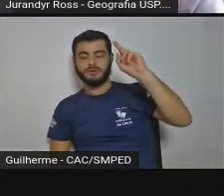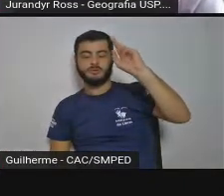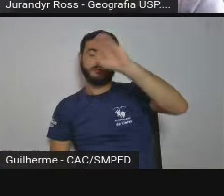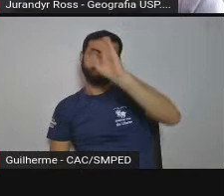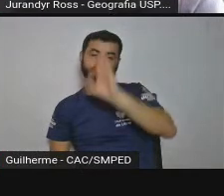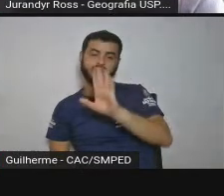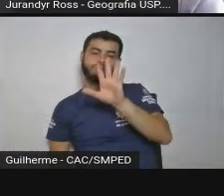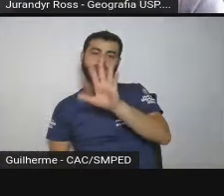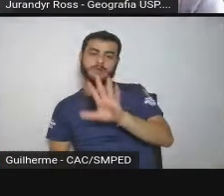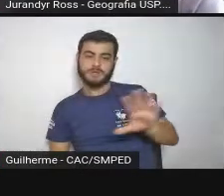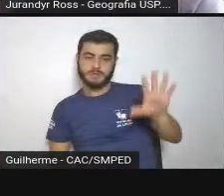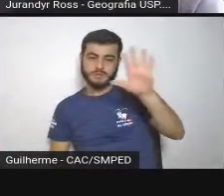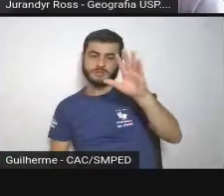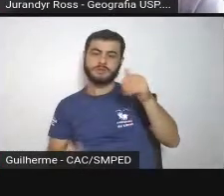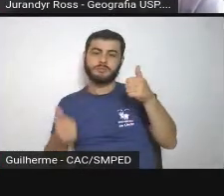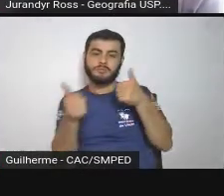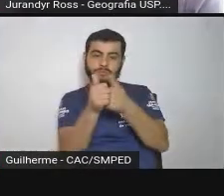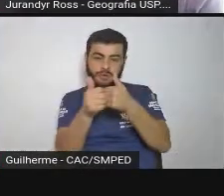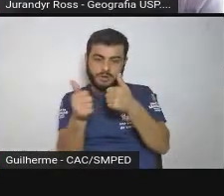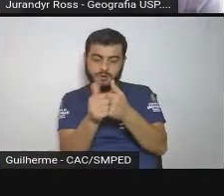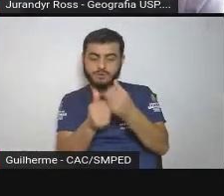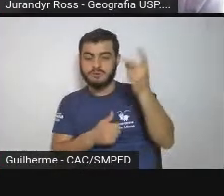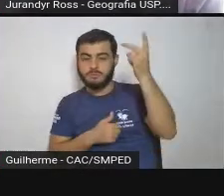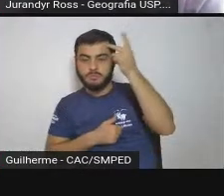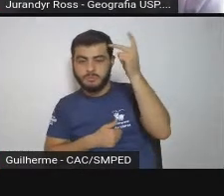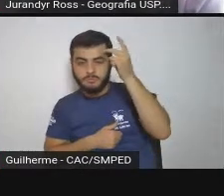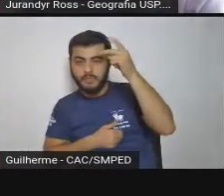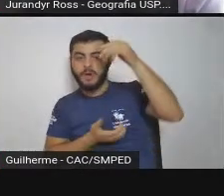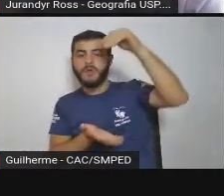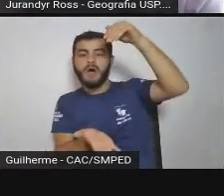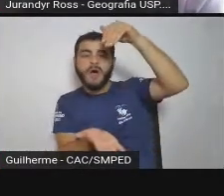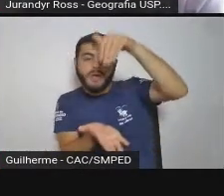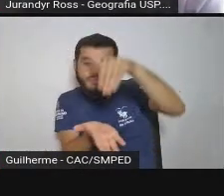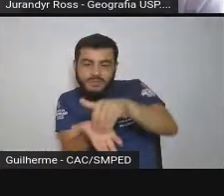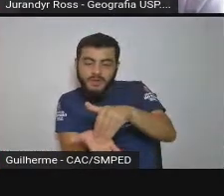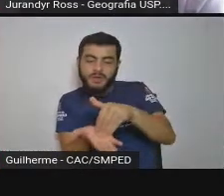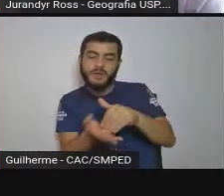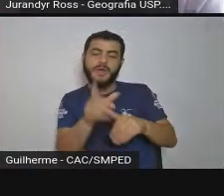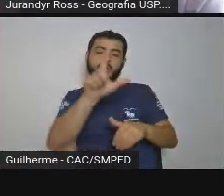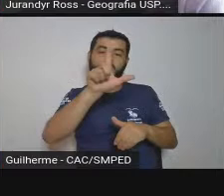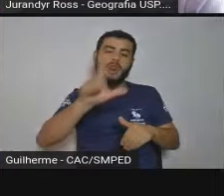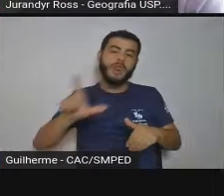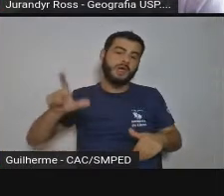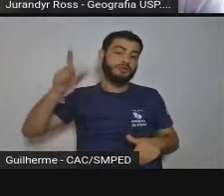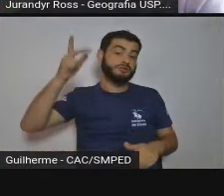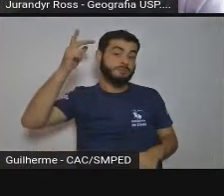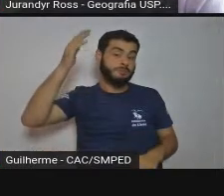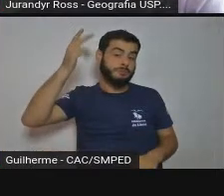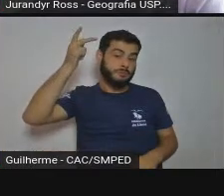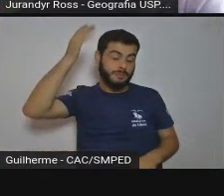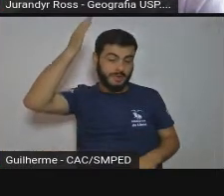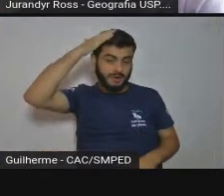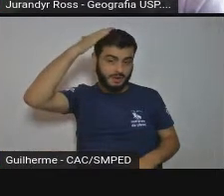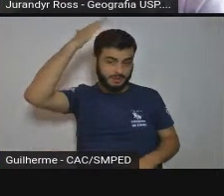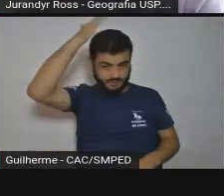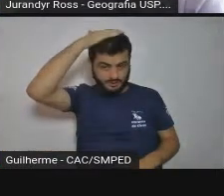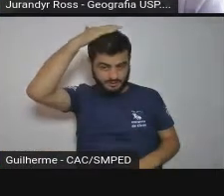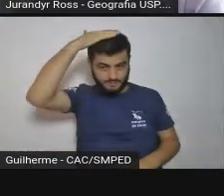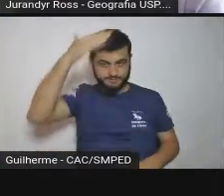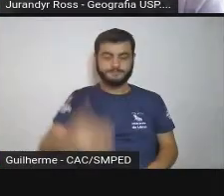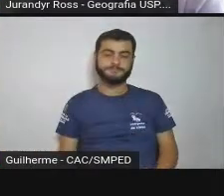leste do Paraná. Aí, um detalhe daquele mapa, veja aqui a bacia de Itaubaté, Ilha Bela,